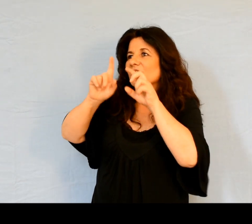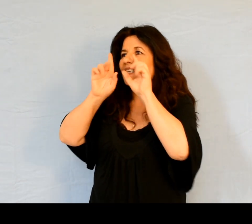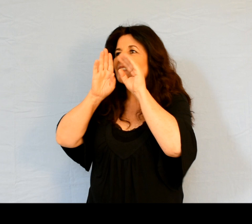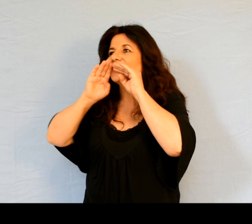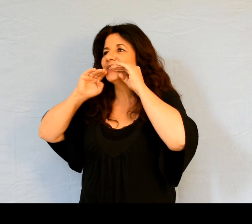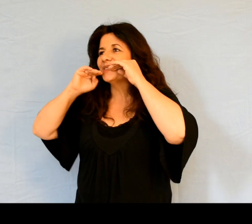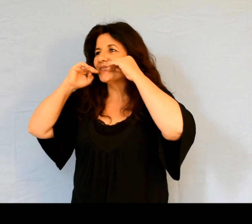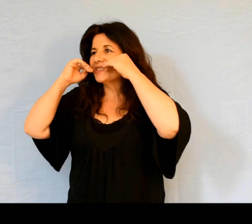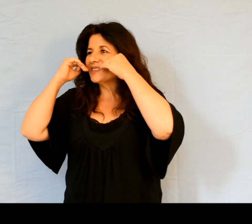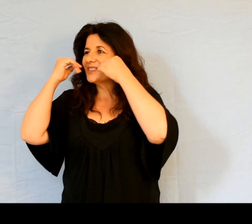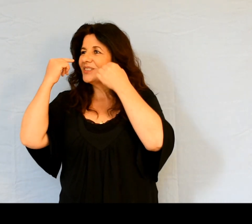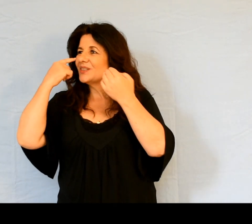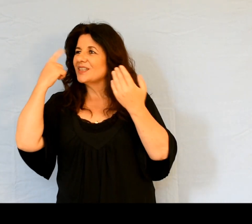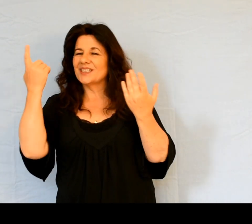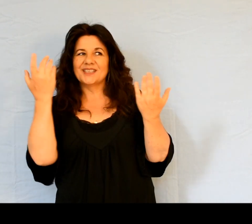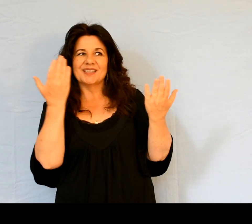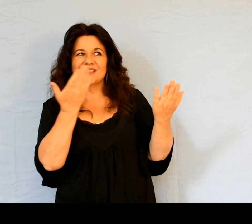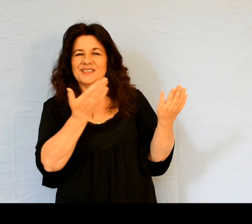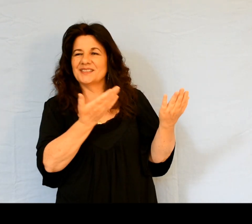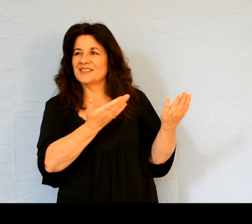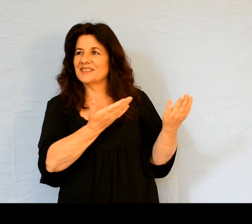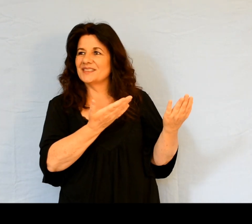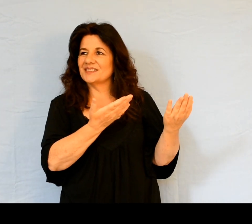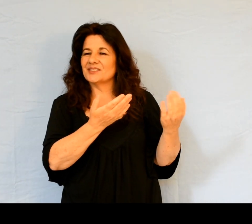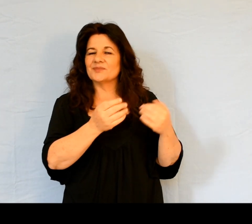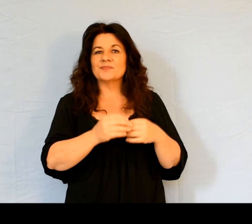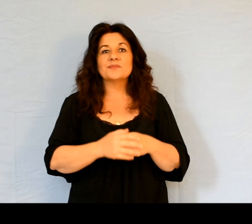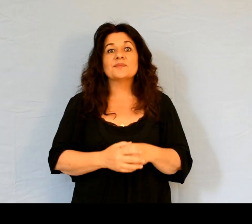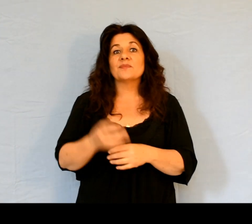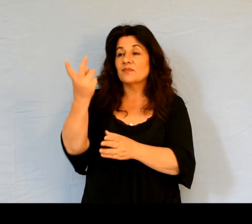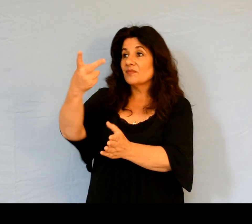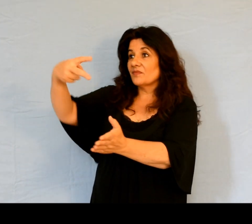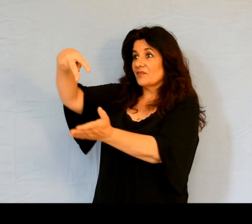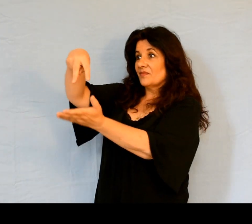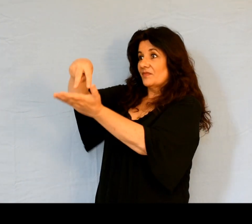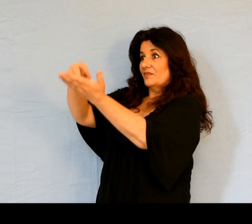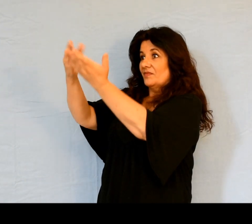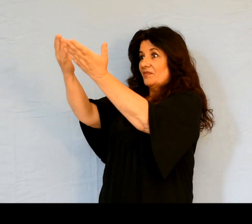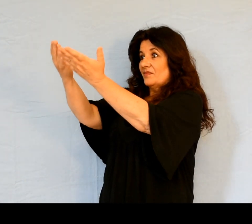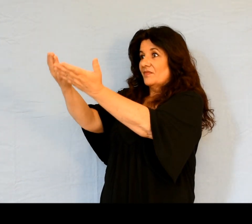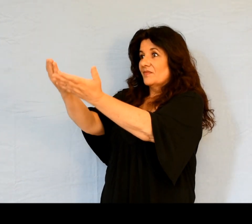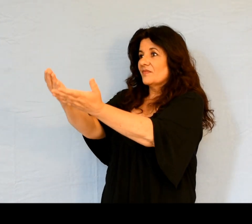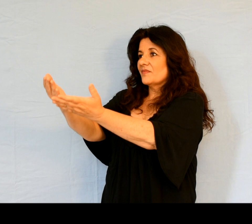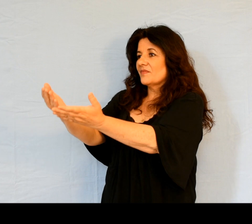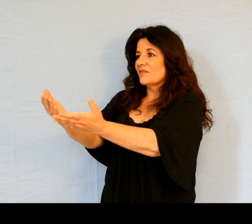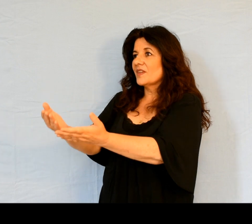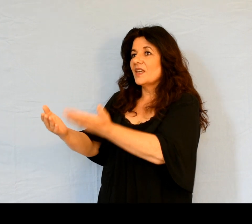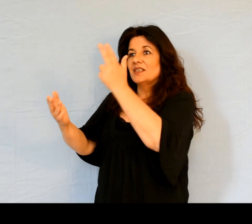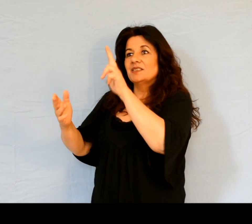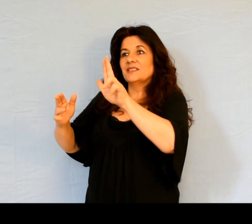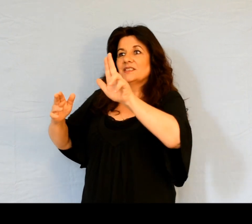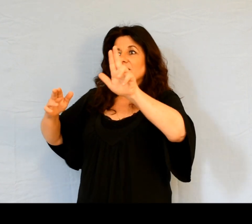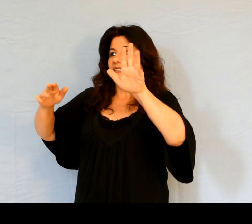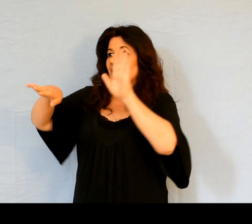Debout à la droite du Seigneur, se tient la Reine,